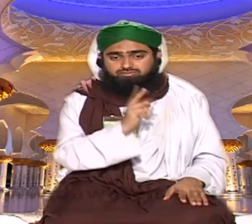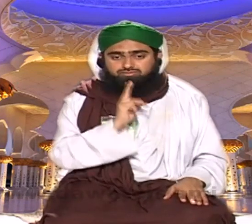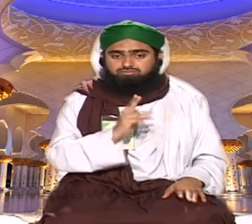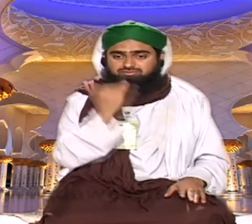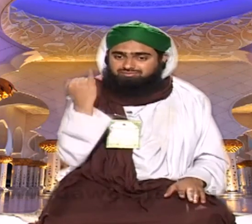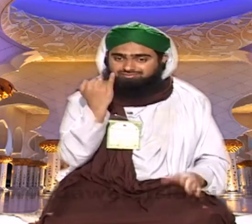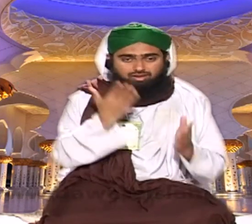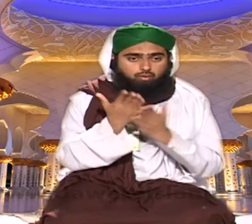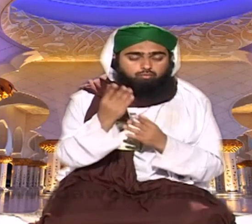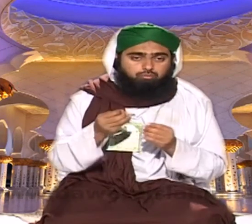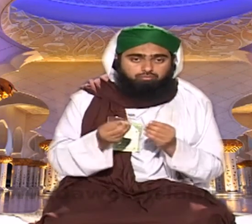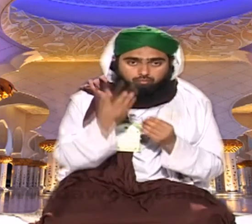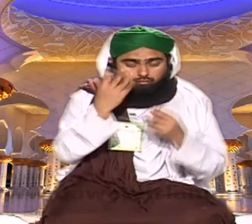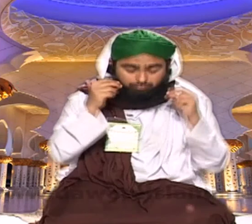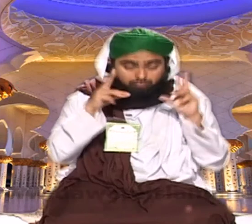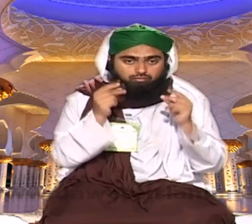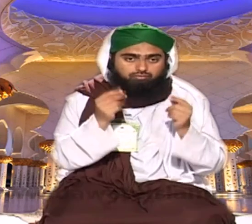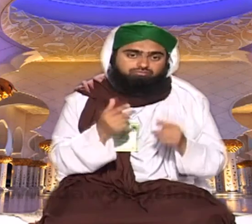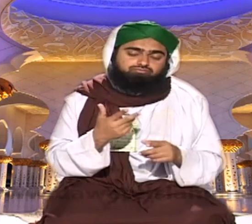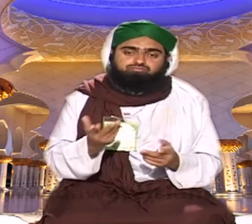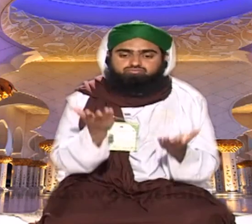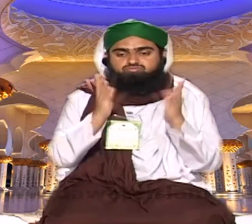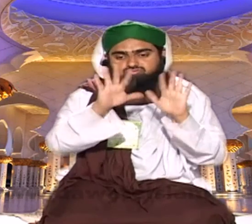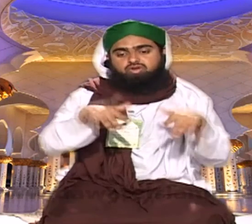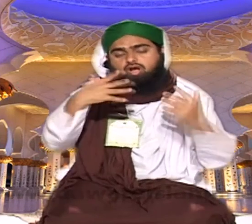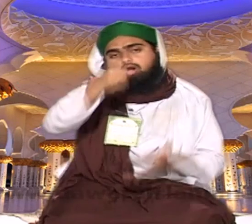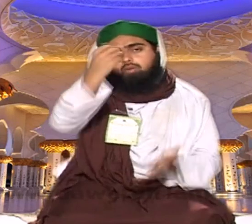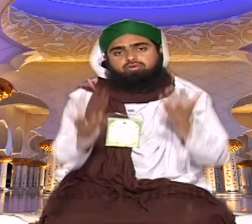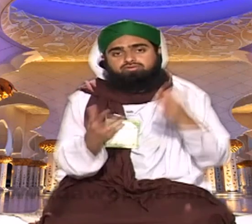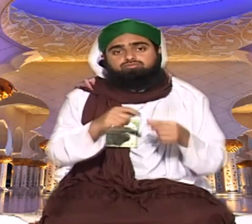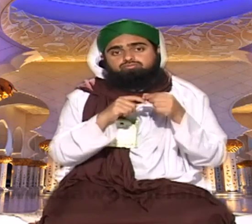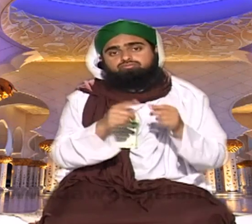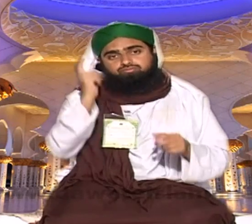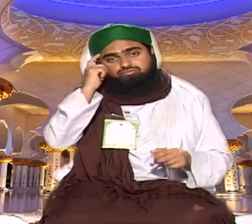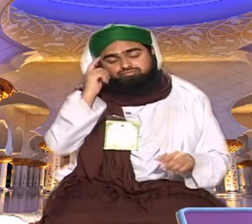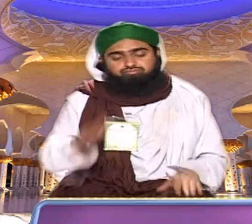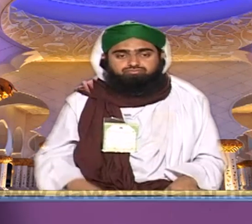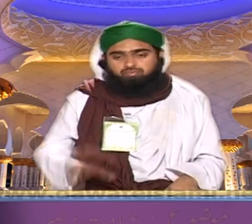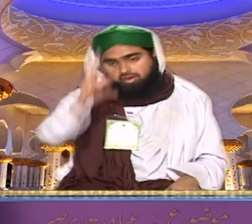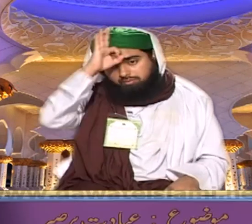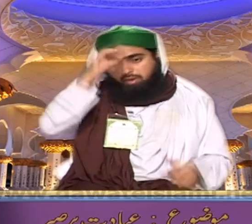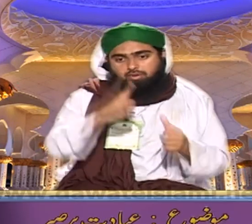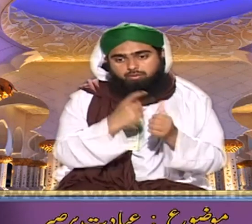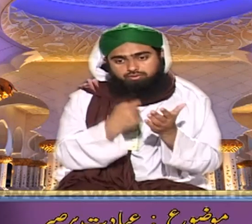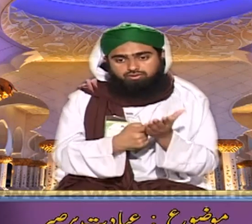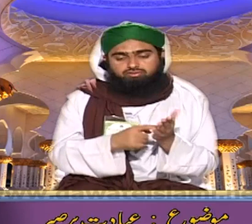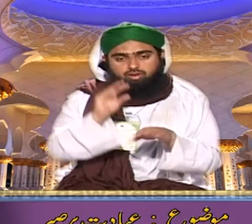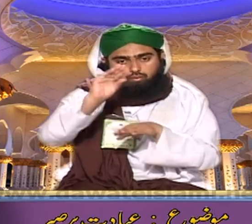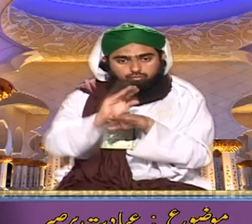تو پکنک کے موقع پر اٹھنے والی جو بات ہے نا وہ قیامت کے در مہنگی پڑھ جائی جس کی آنکھ عشاء